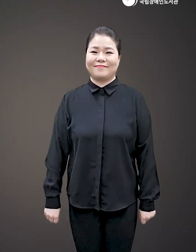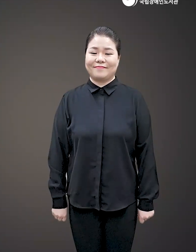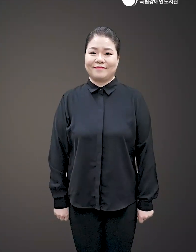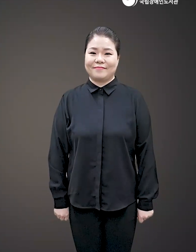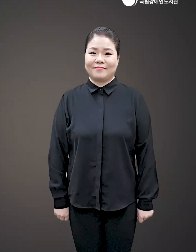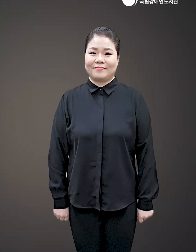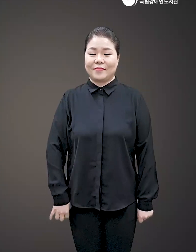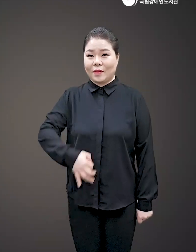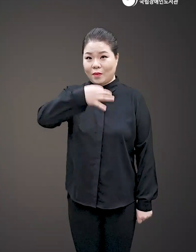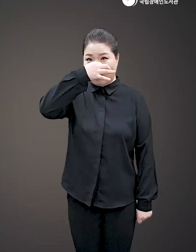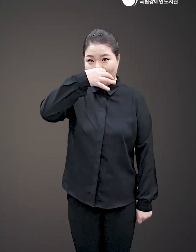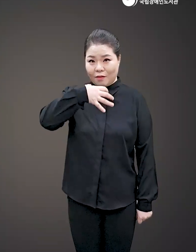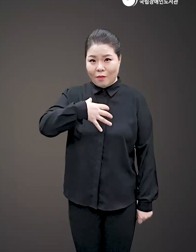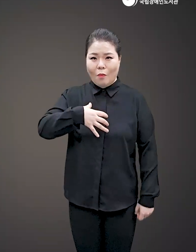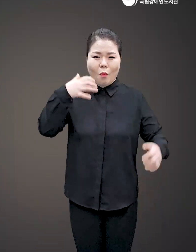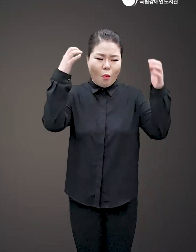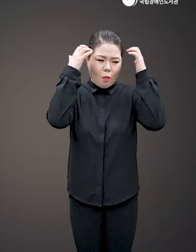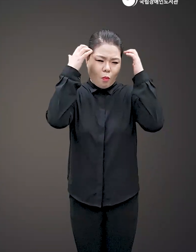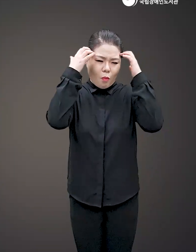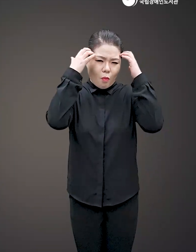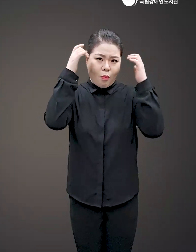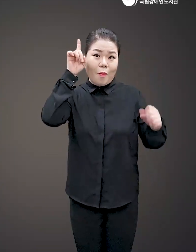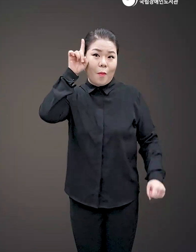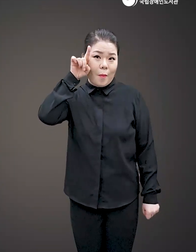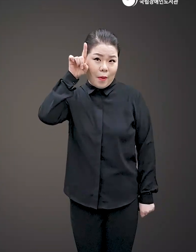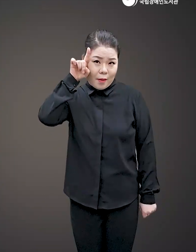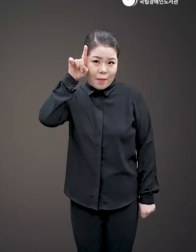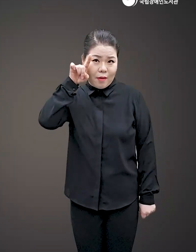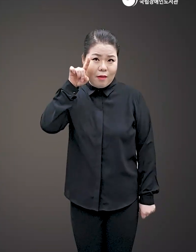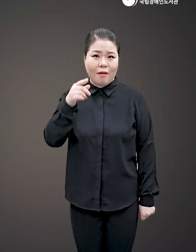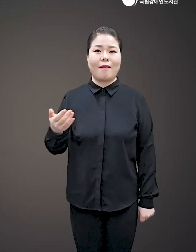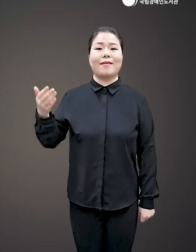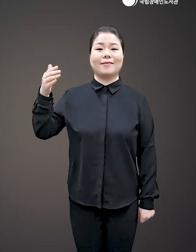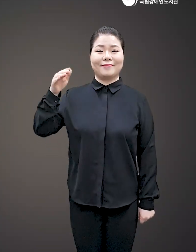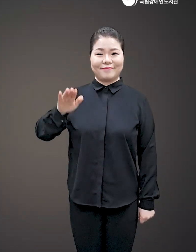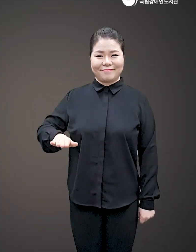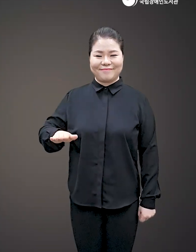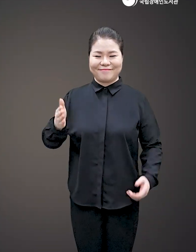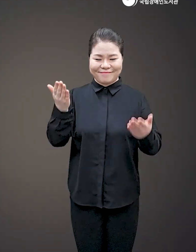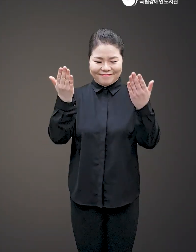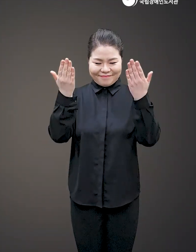아무리 폭풍같은 나날이라도 언젠가는 지나간다